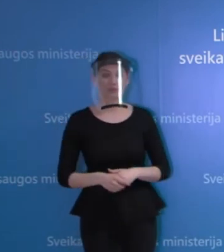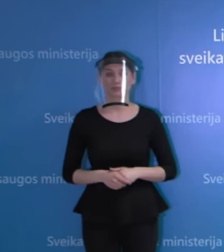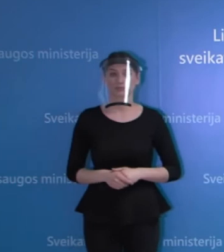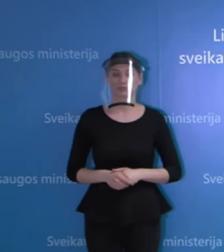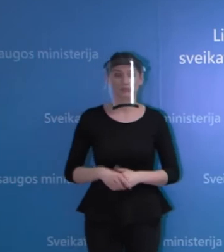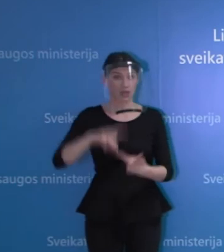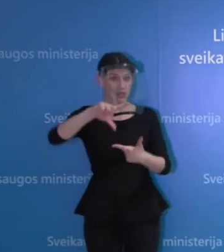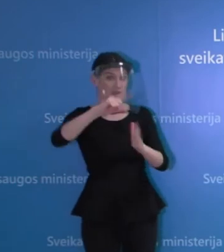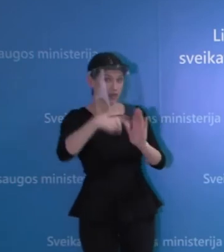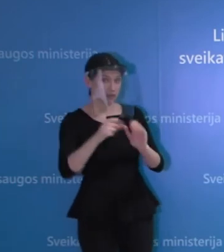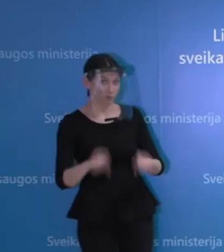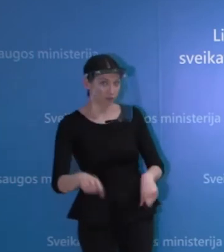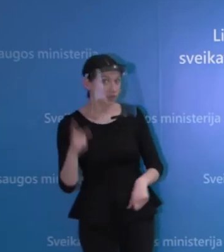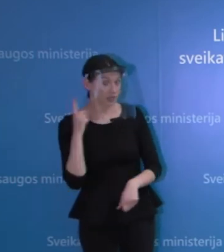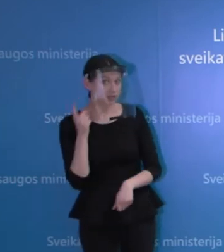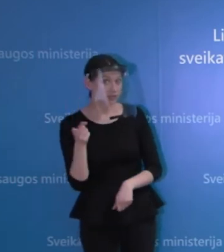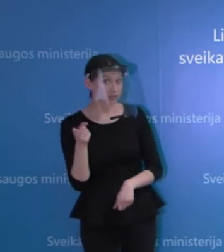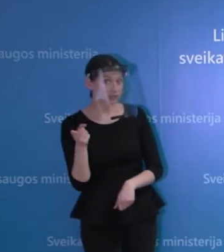LRT, girdite mane?